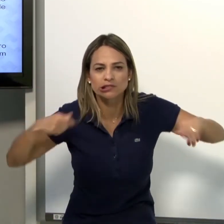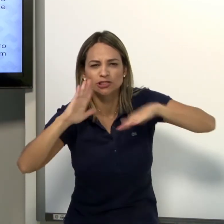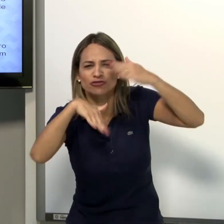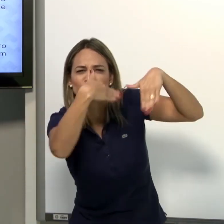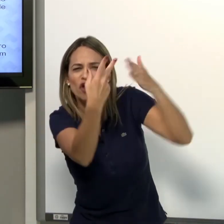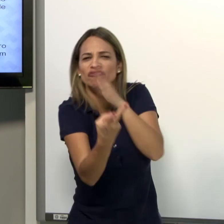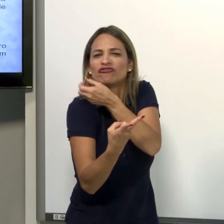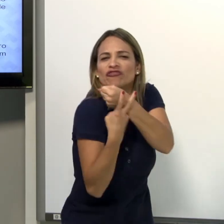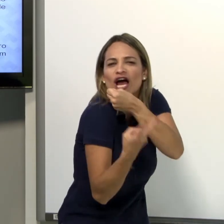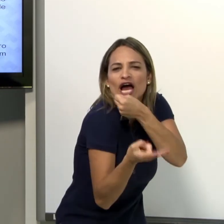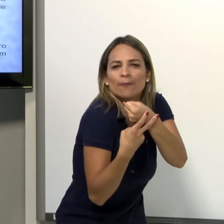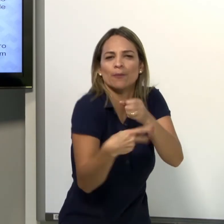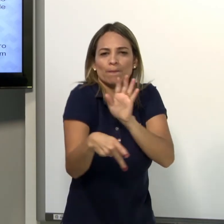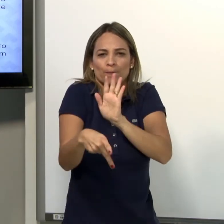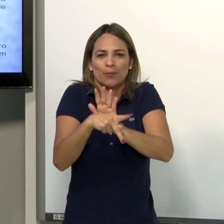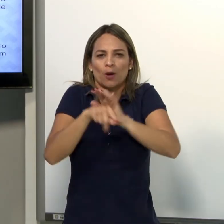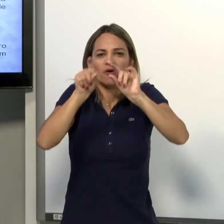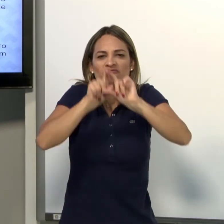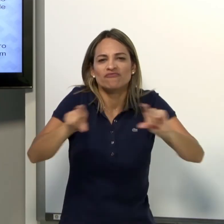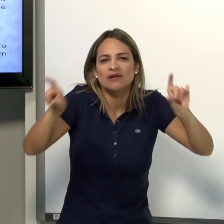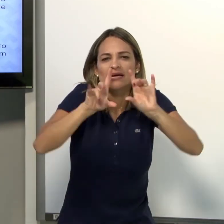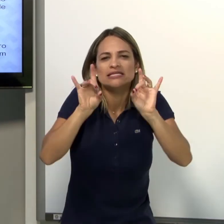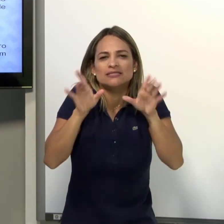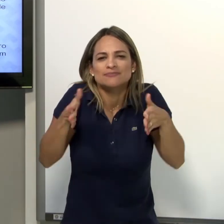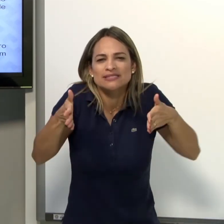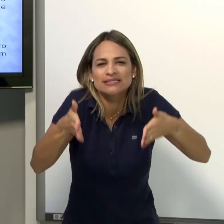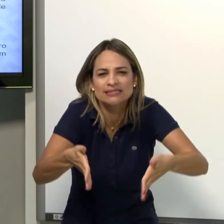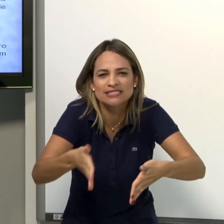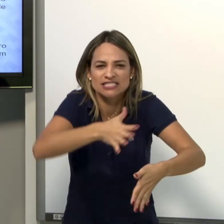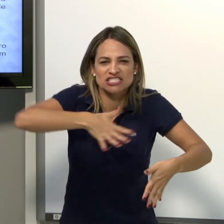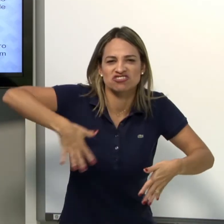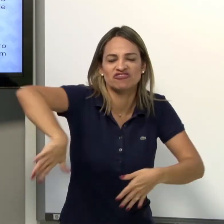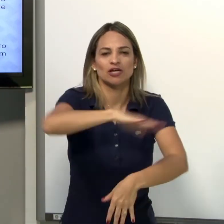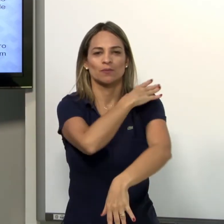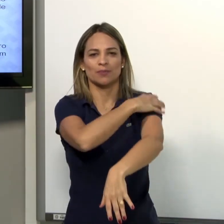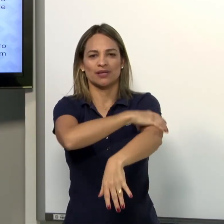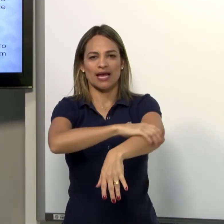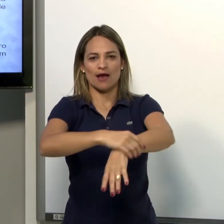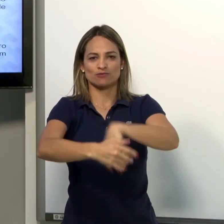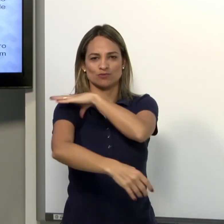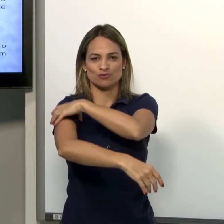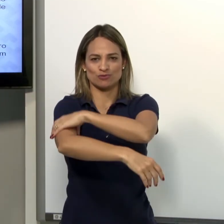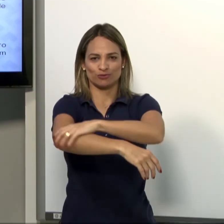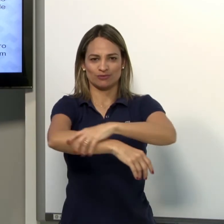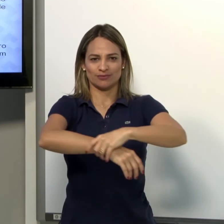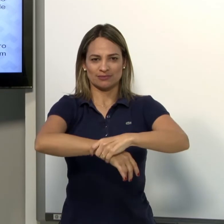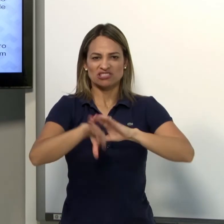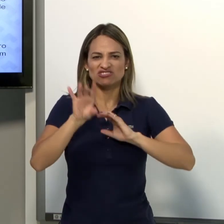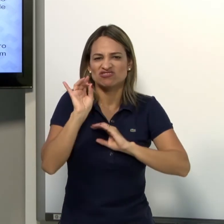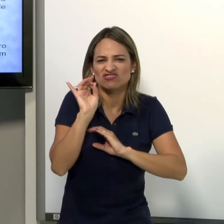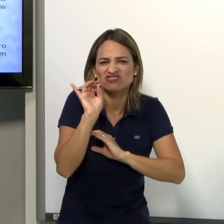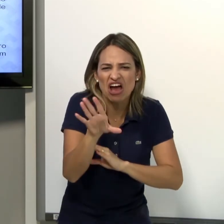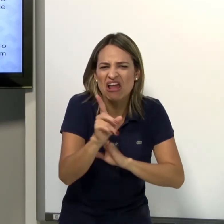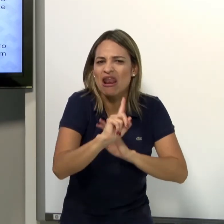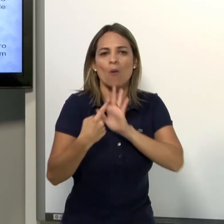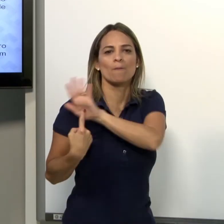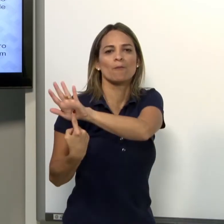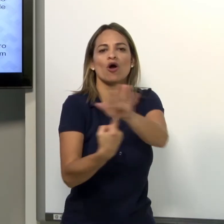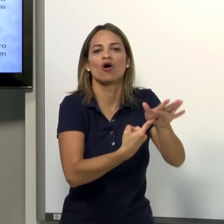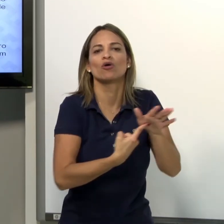Ela desempenha o verbo da frase, especialmente nos braços. Ela